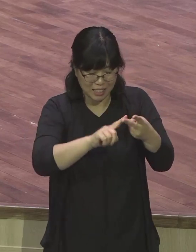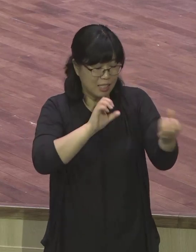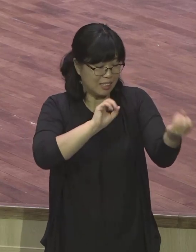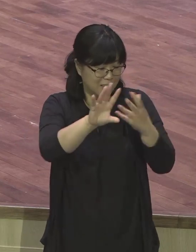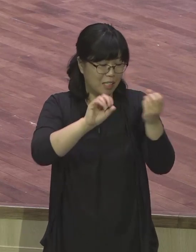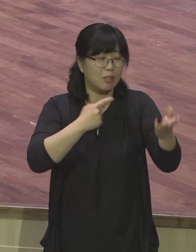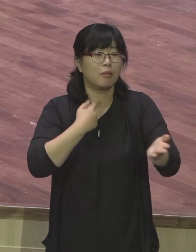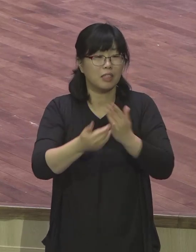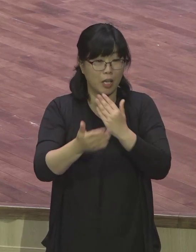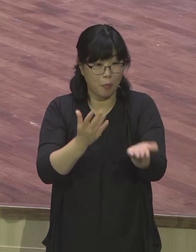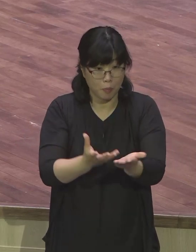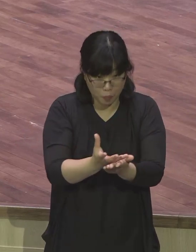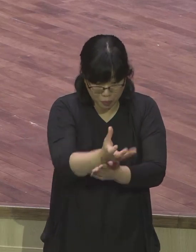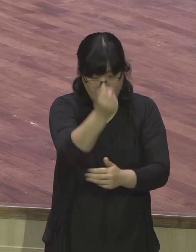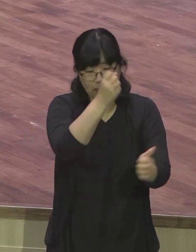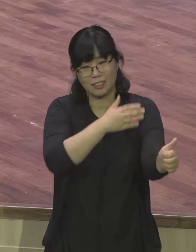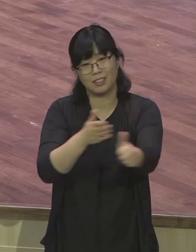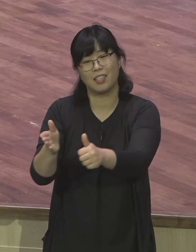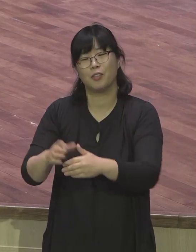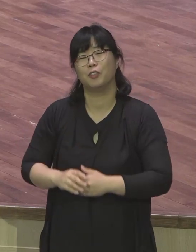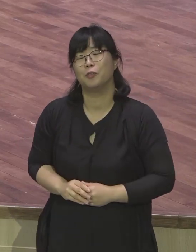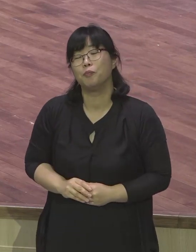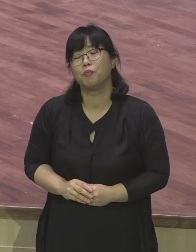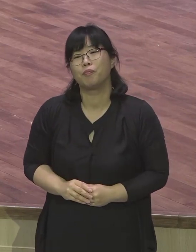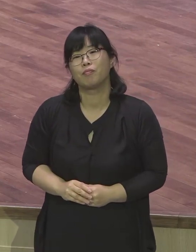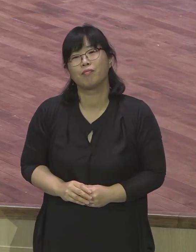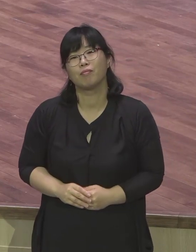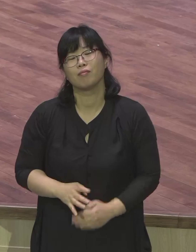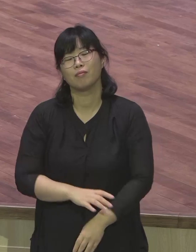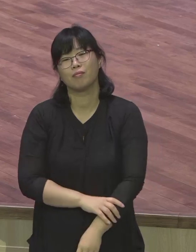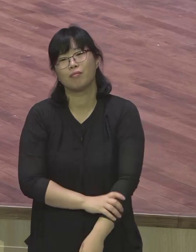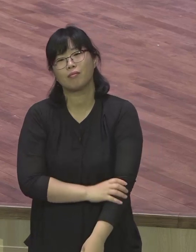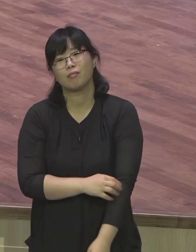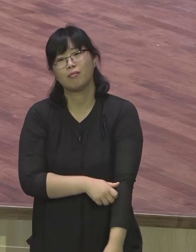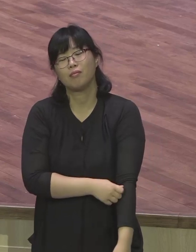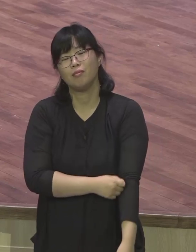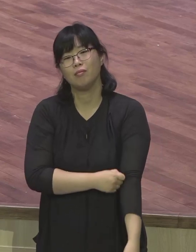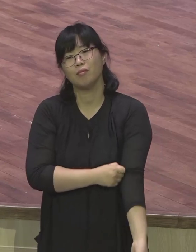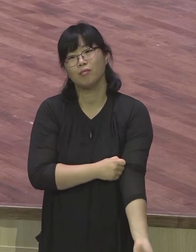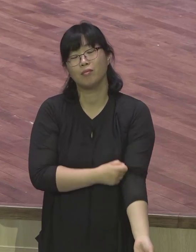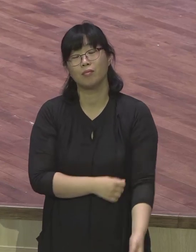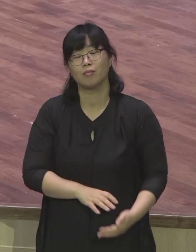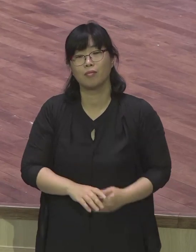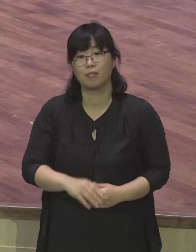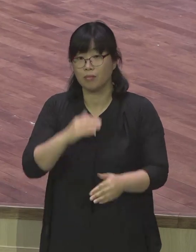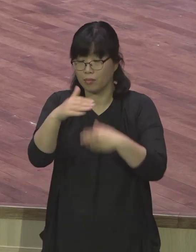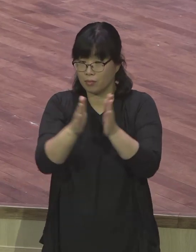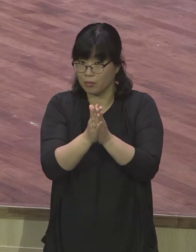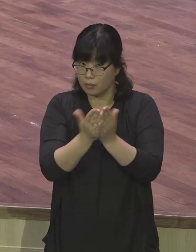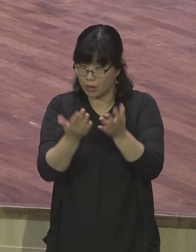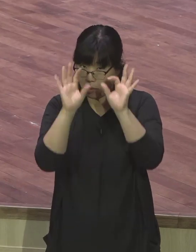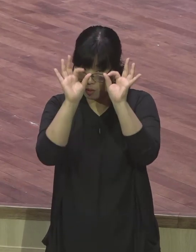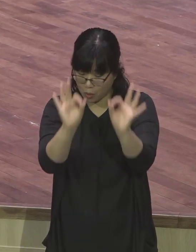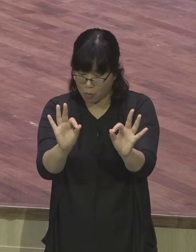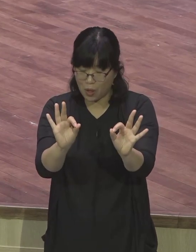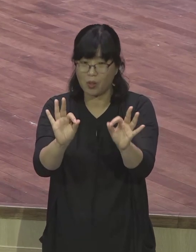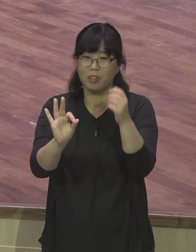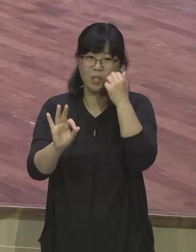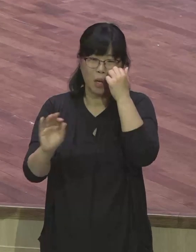에베소서 3장 18절에서 19절 말씀에 모든 성도와 함께 지식에 넘치는 그리스의 사랑을 알고 그